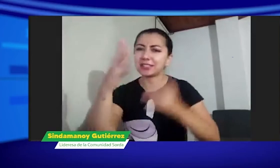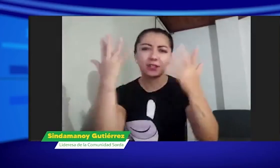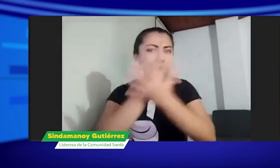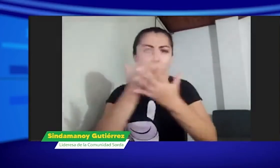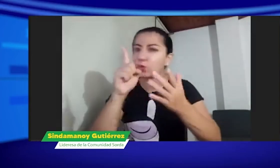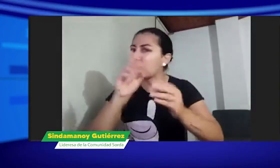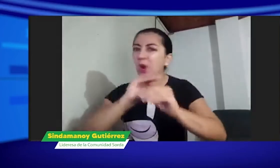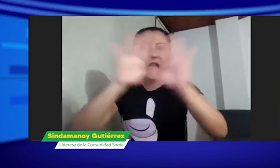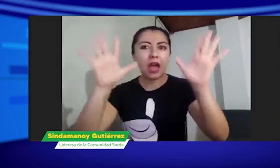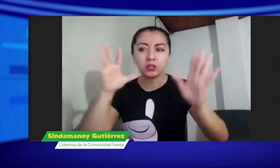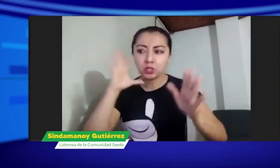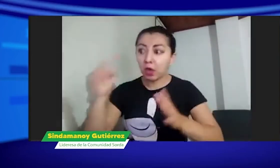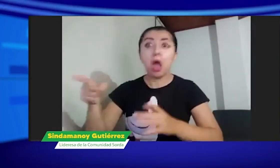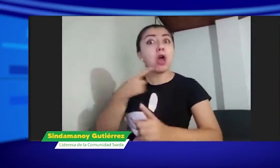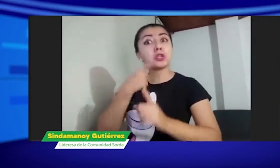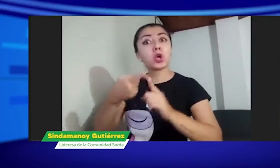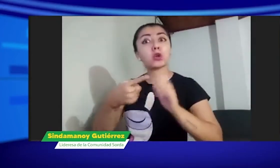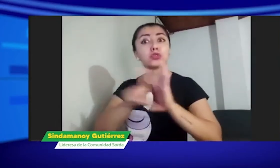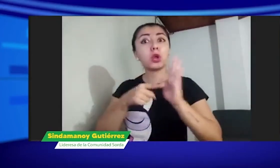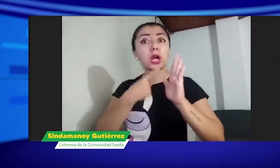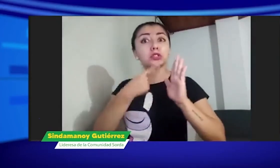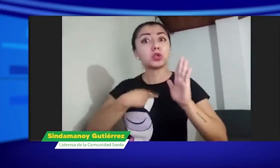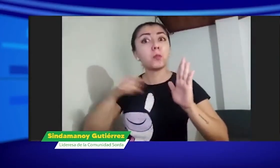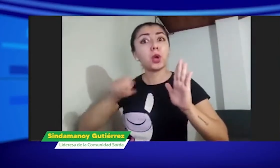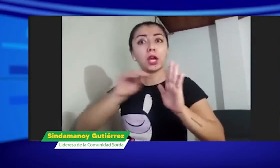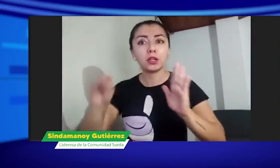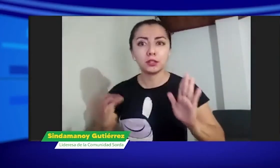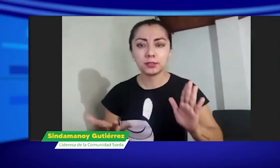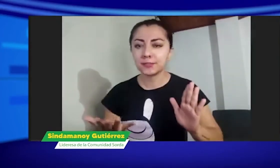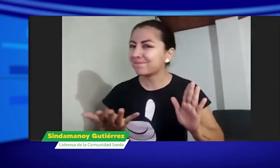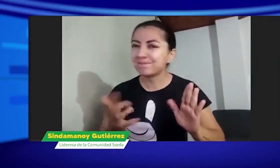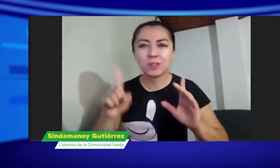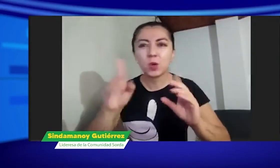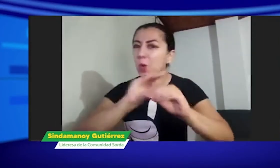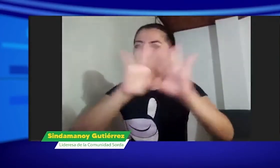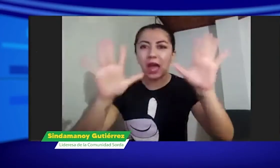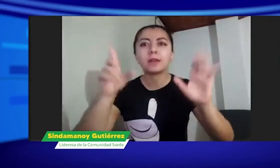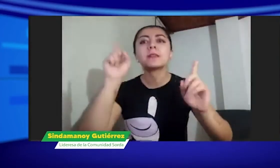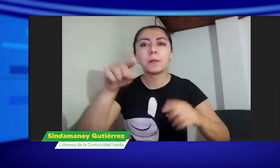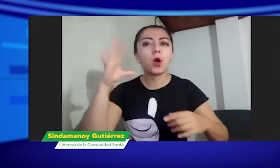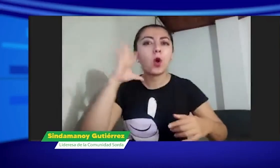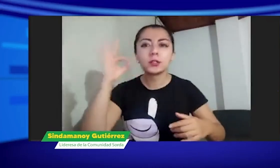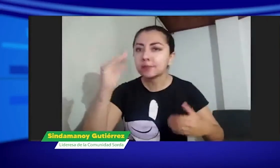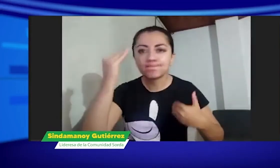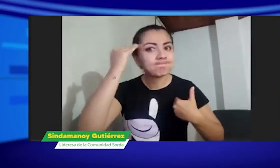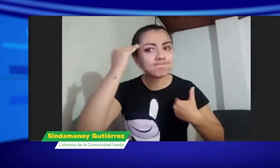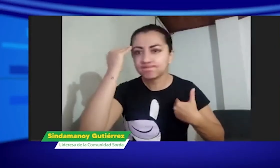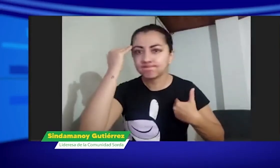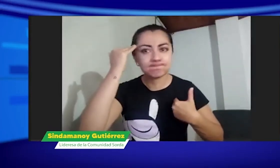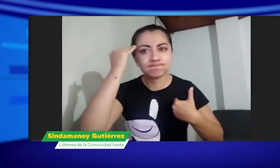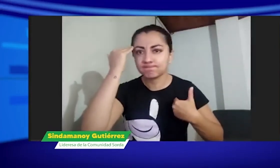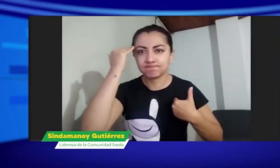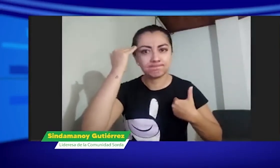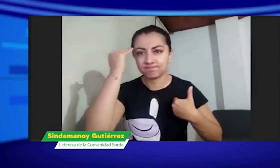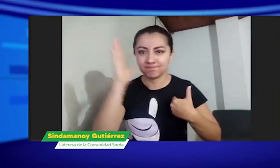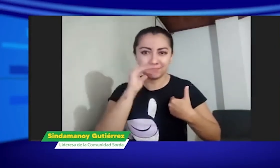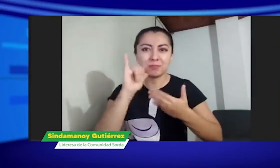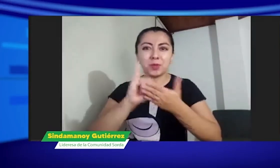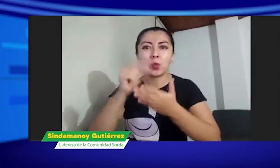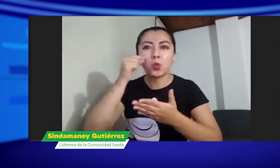porque la ley 2049 no es clara entonces de acuerdo a la ley ellos lo pudieran hacer entonces la ley no es clara y los oyentes